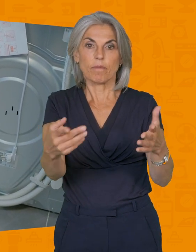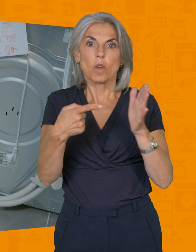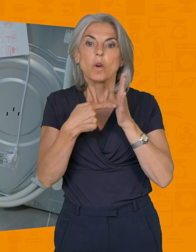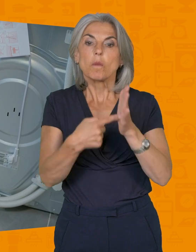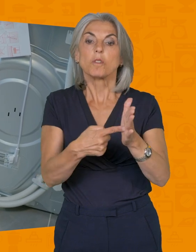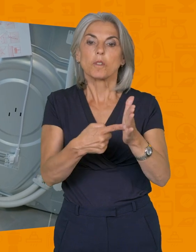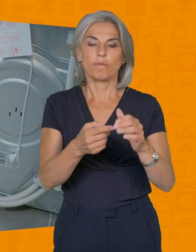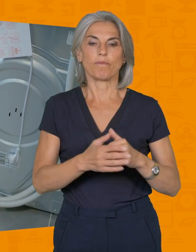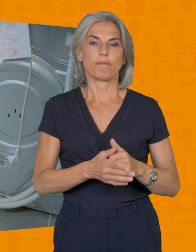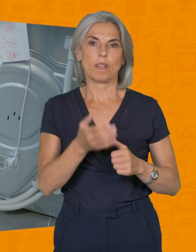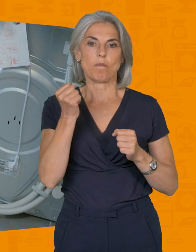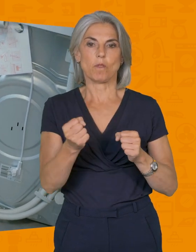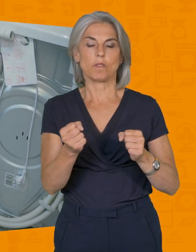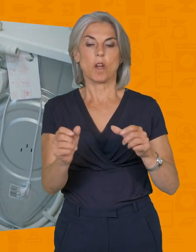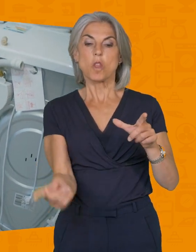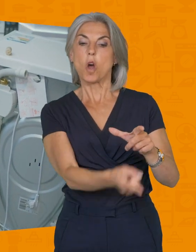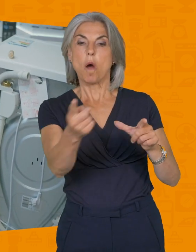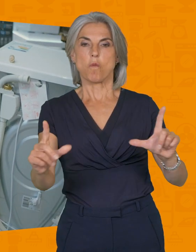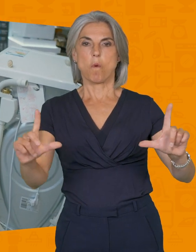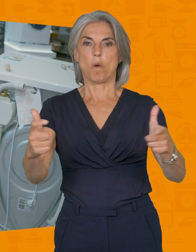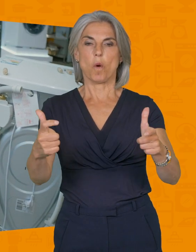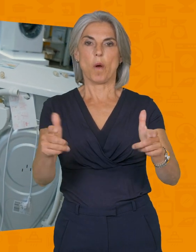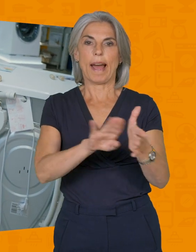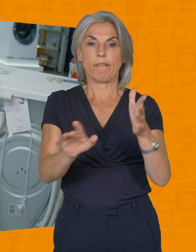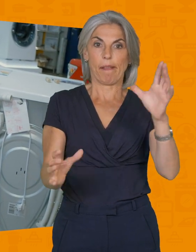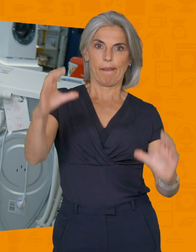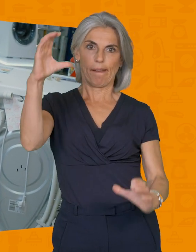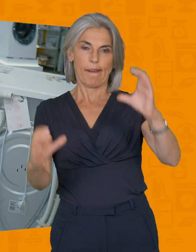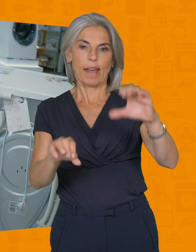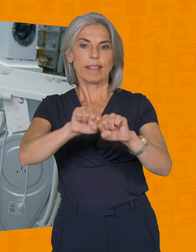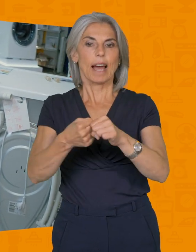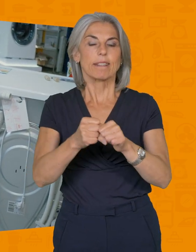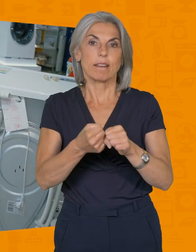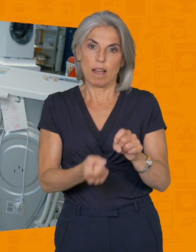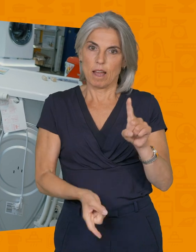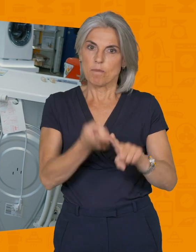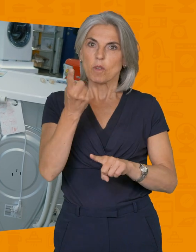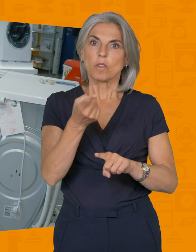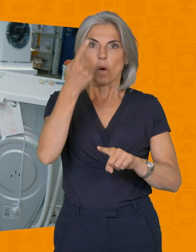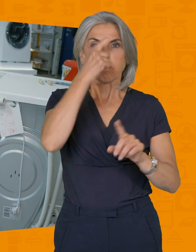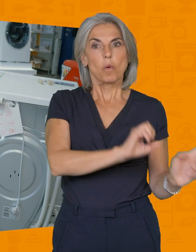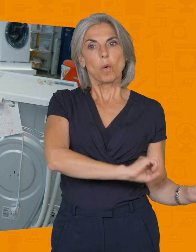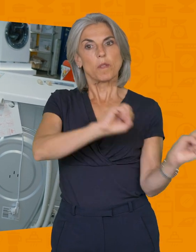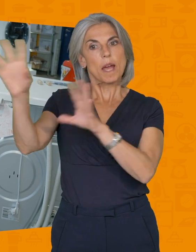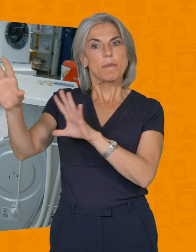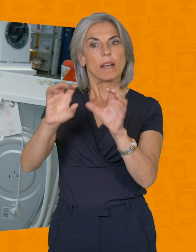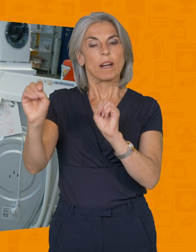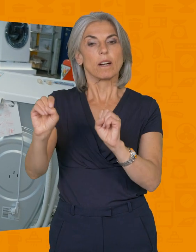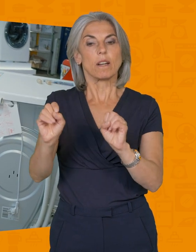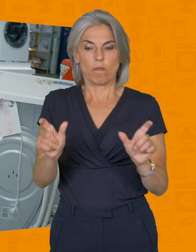Voilà, ça permet de bloquer le tambour et d'éviter les dégâts.'est très important, donc quand vous déménagez, mettez-les. Quand vous êtes arrivé